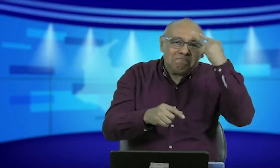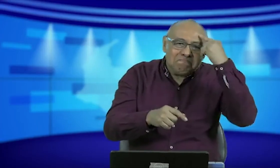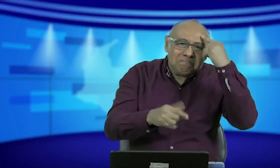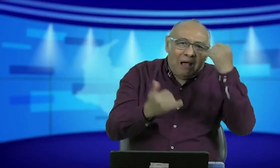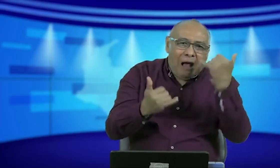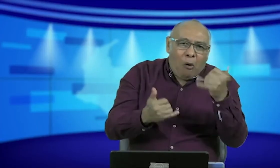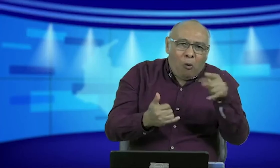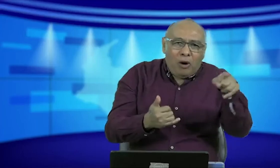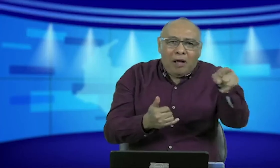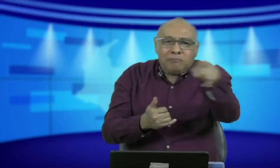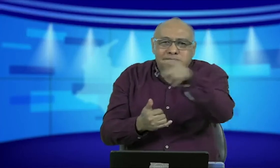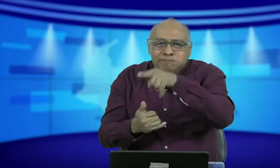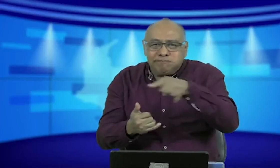que opinan ustedes